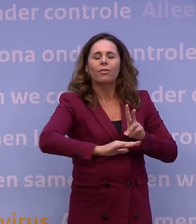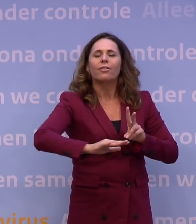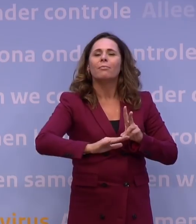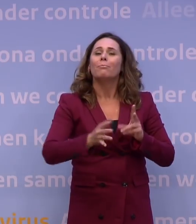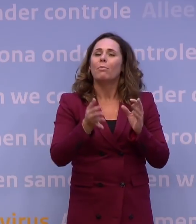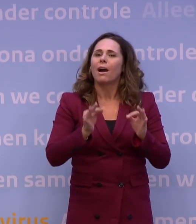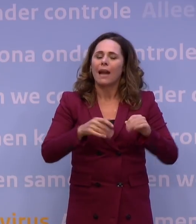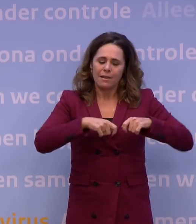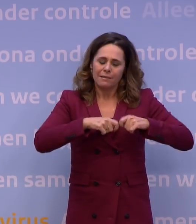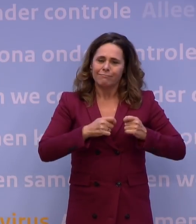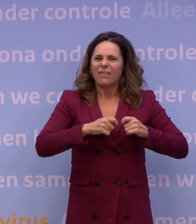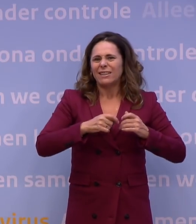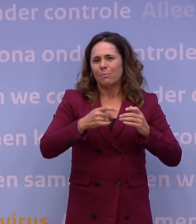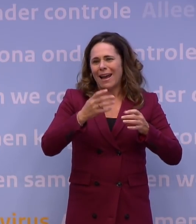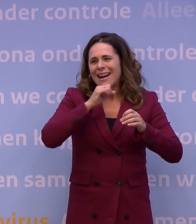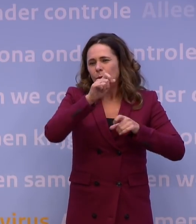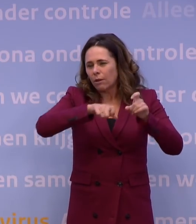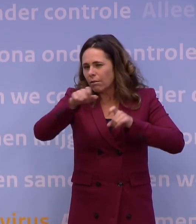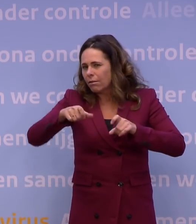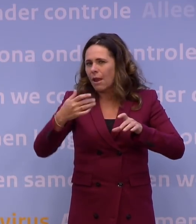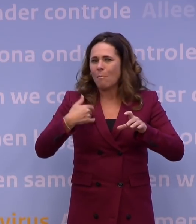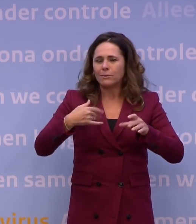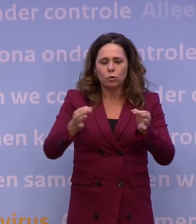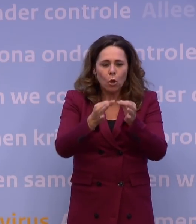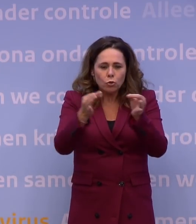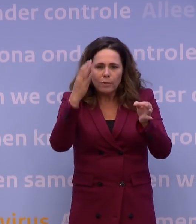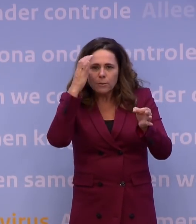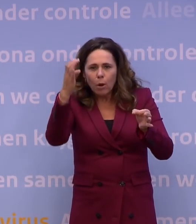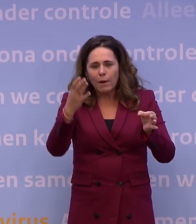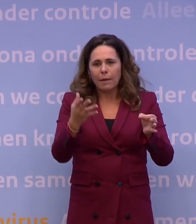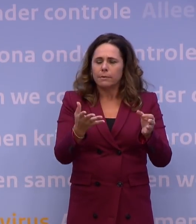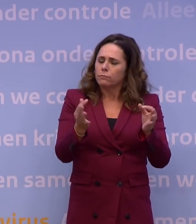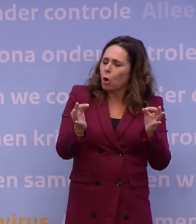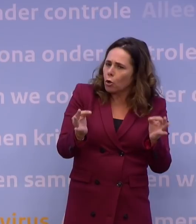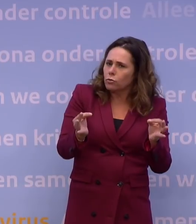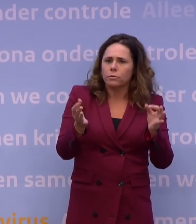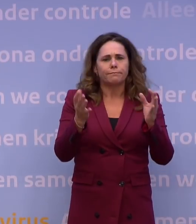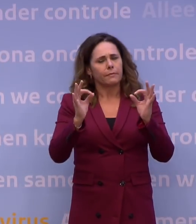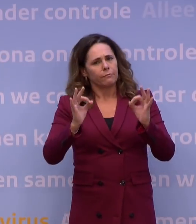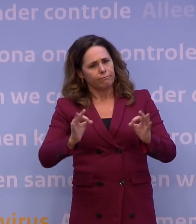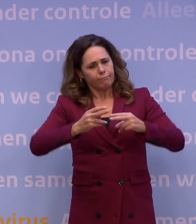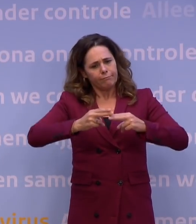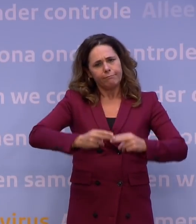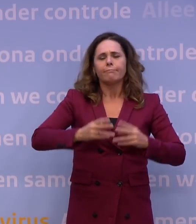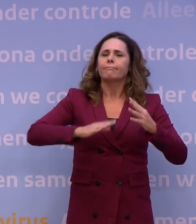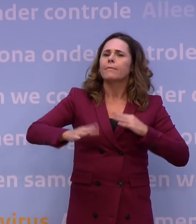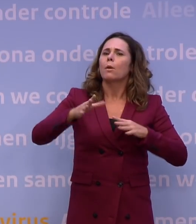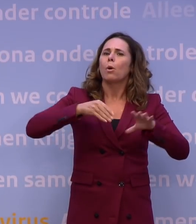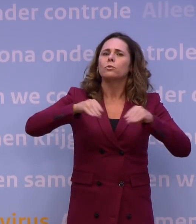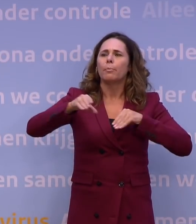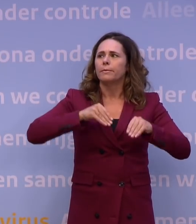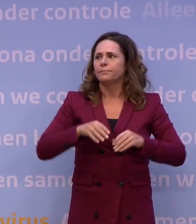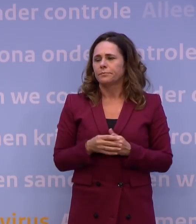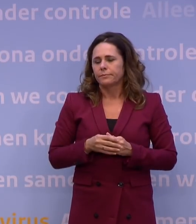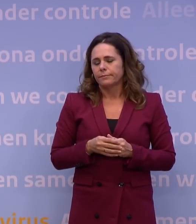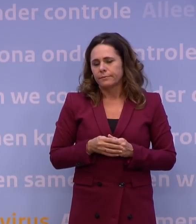ouderen en mensen met gezondheidsproblemen in alle rust en veilig hun boodschappen kunnen doen. En dan kom ik bij